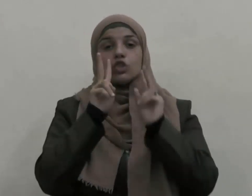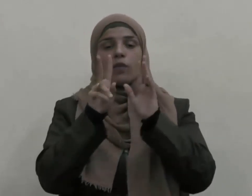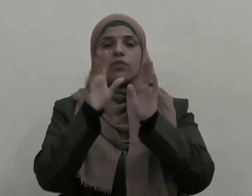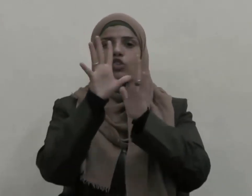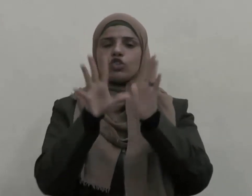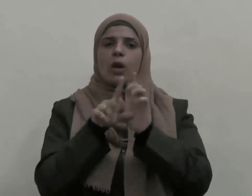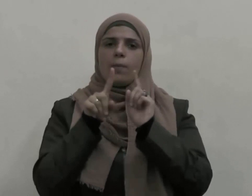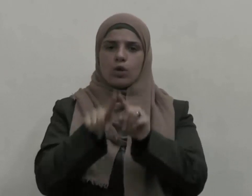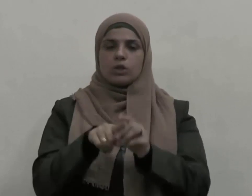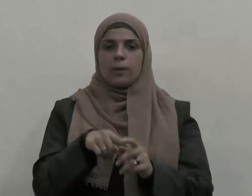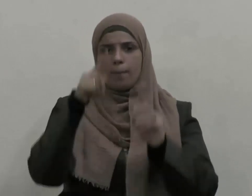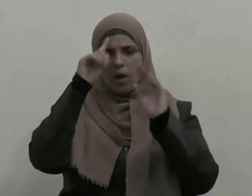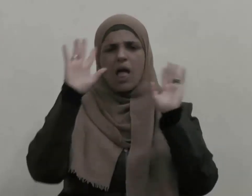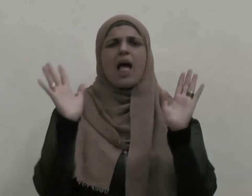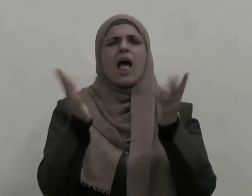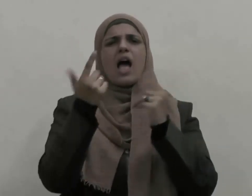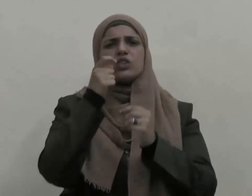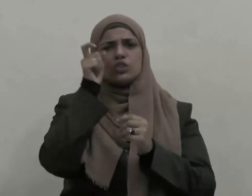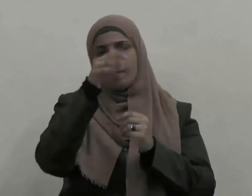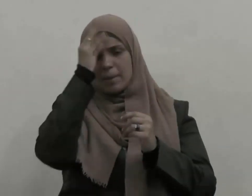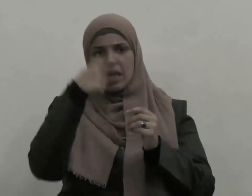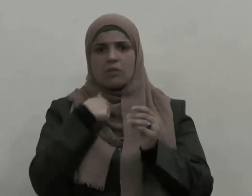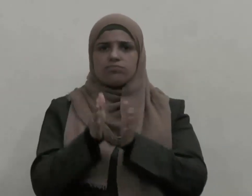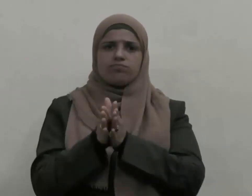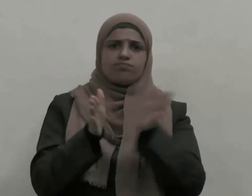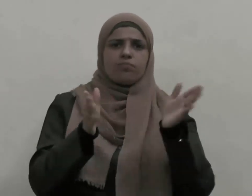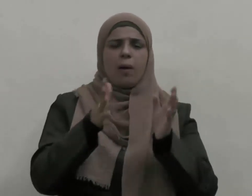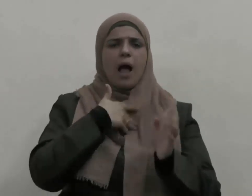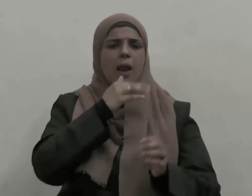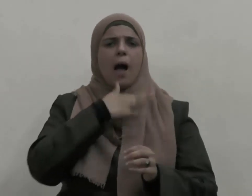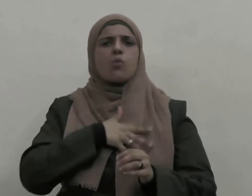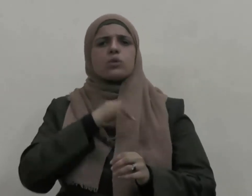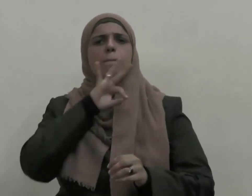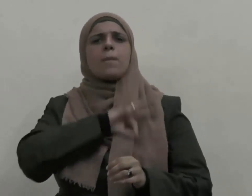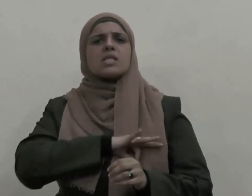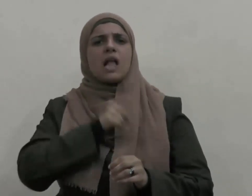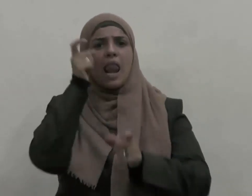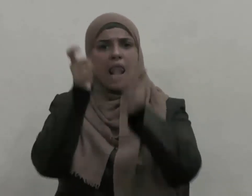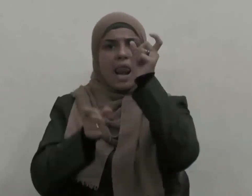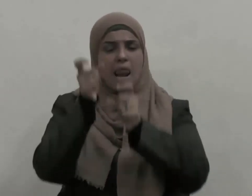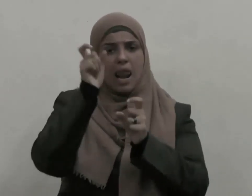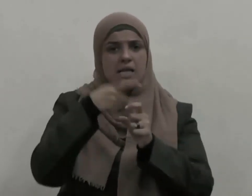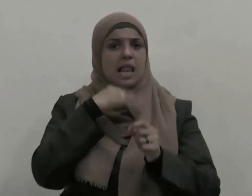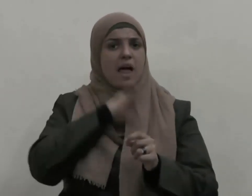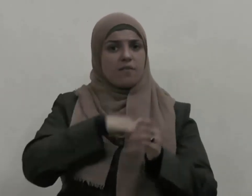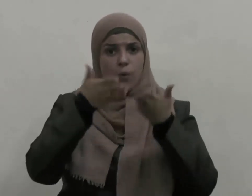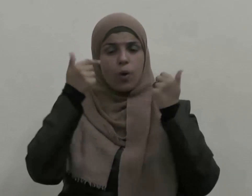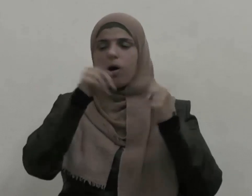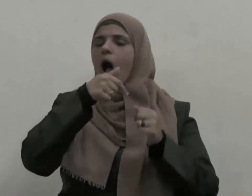يصطدم مع مصالح الناس ومنافعهم فلا أصل له في الشرع الشريف